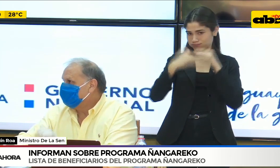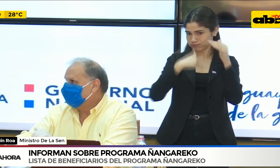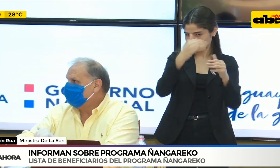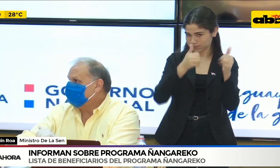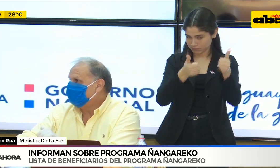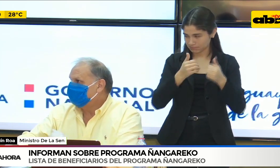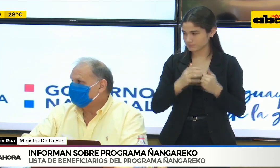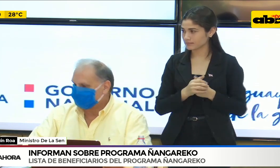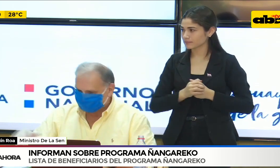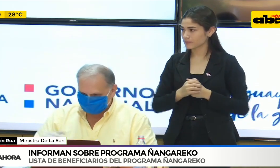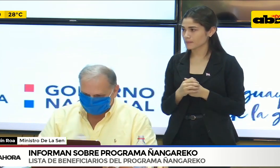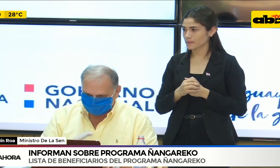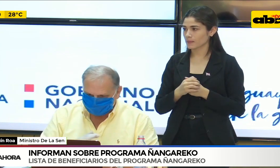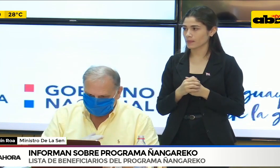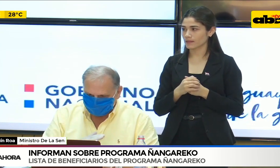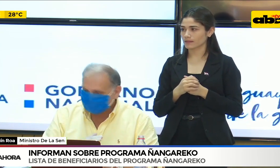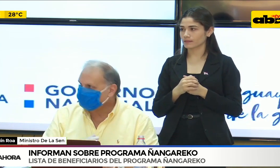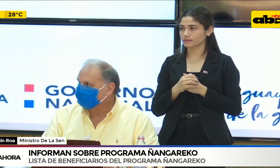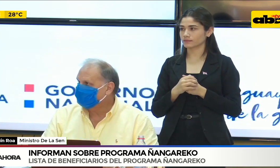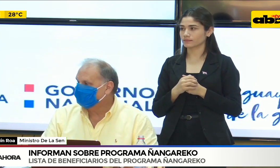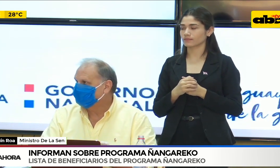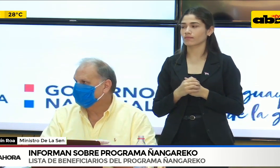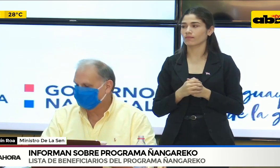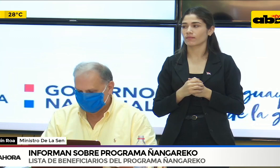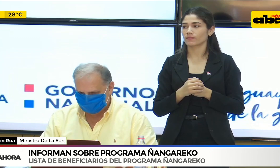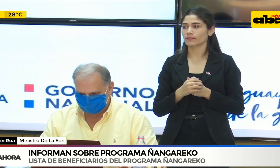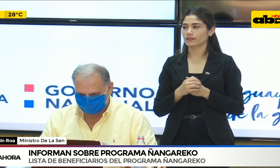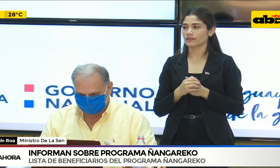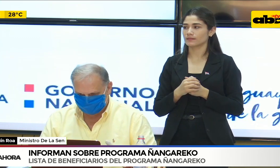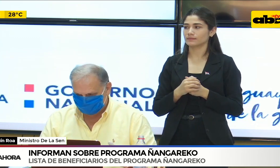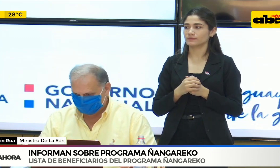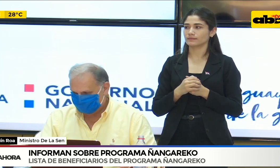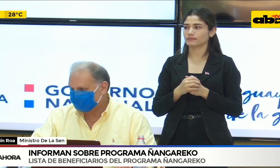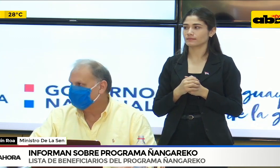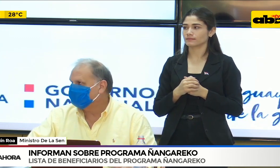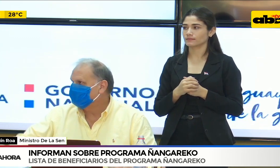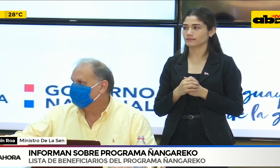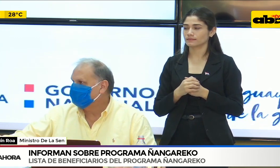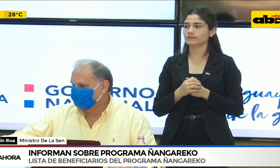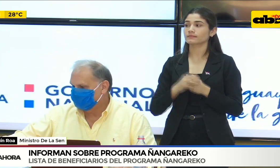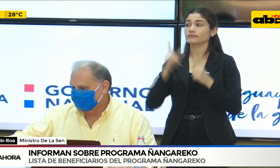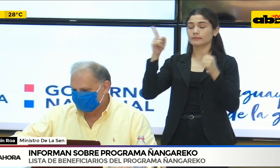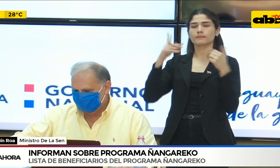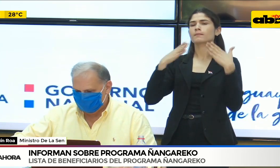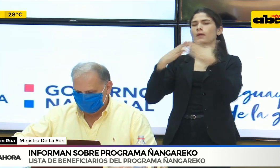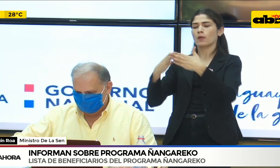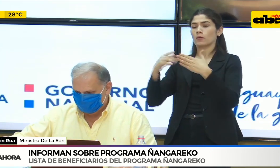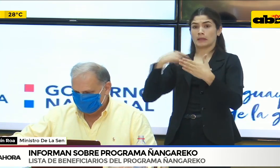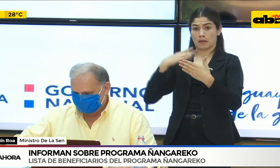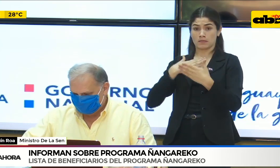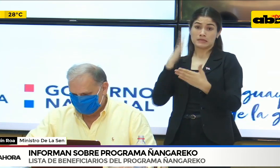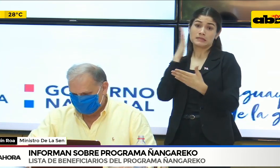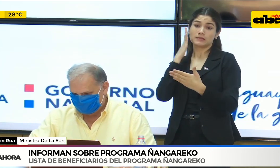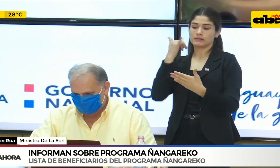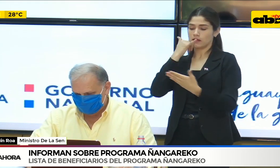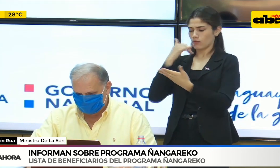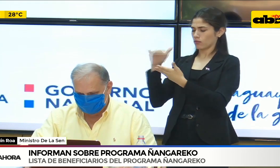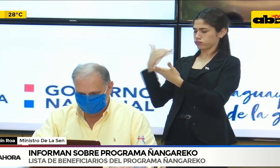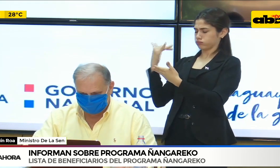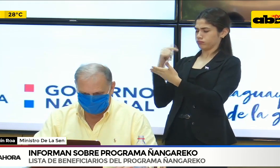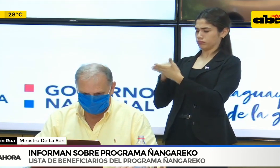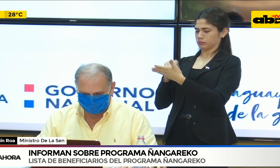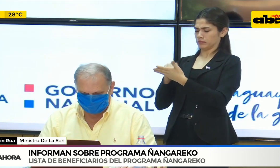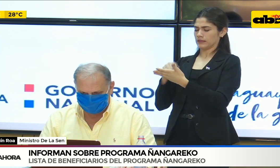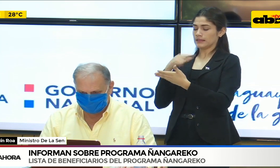Ministro, aquí tengo un par de mensajes de gente que llegó directamente a mi teléfono y dice esta persona, yo recibí el